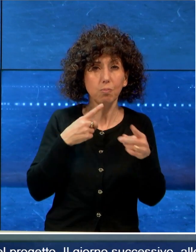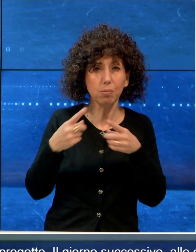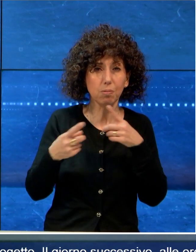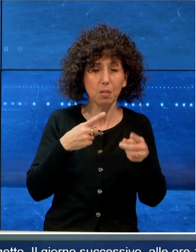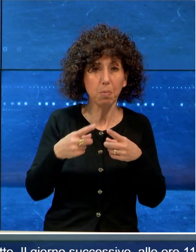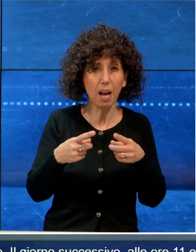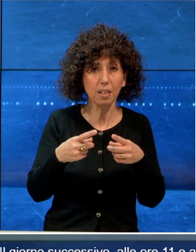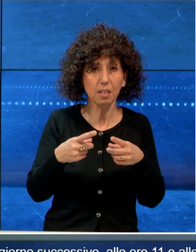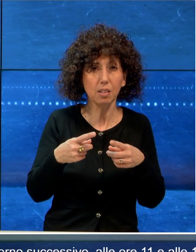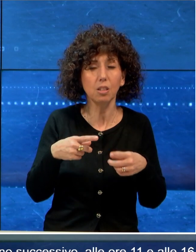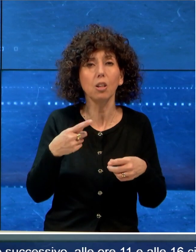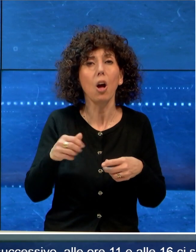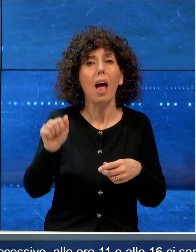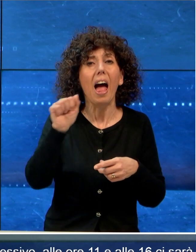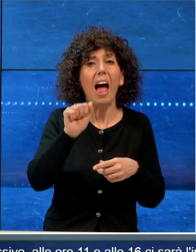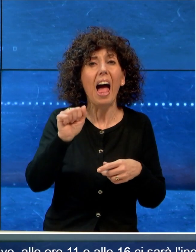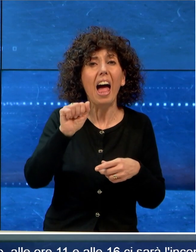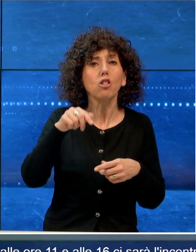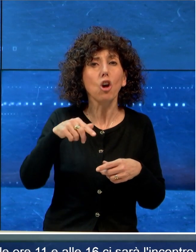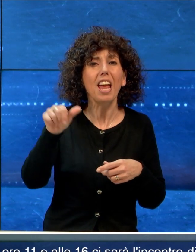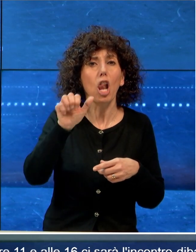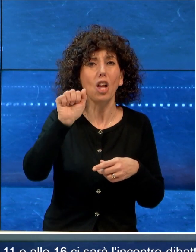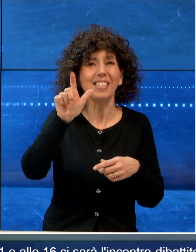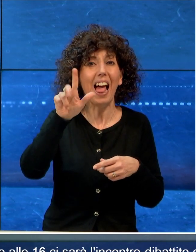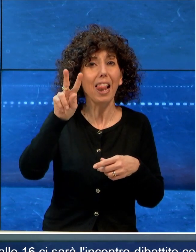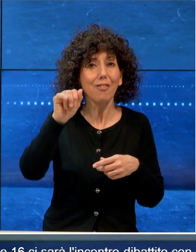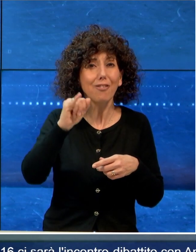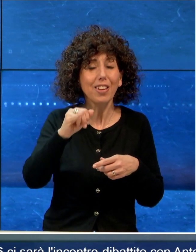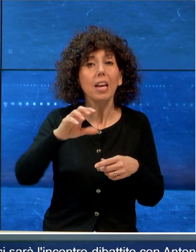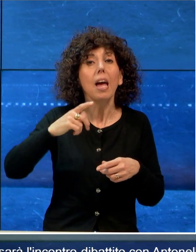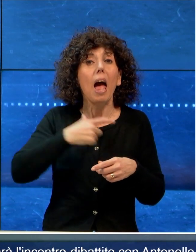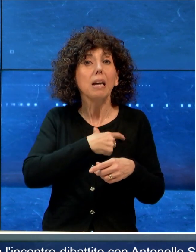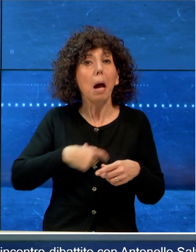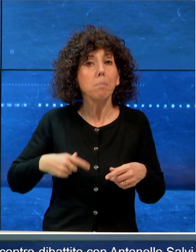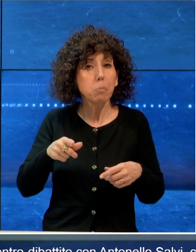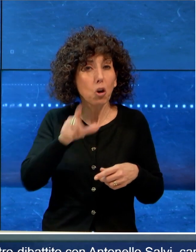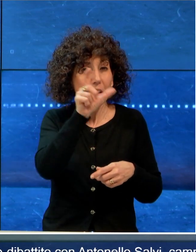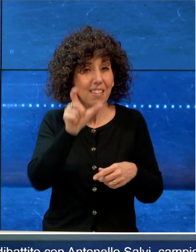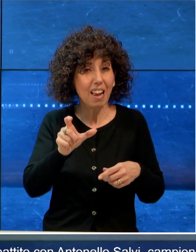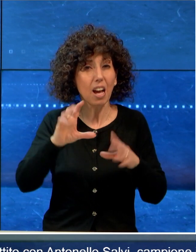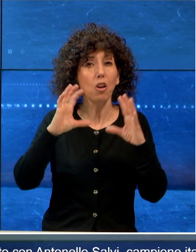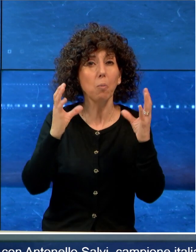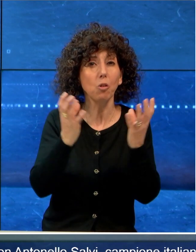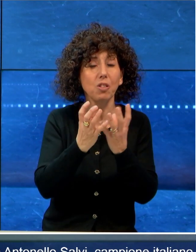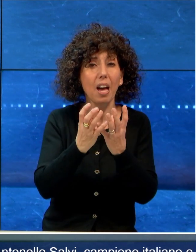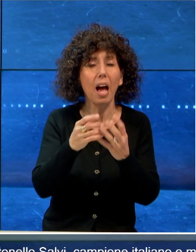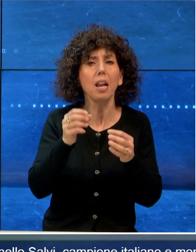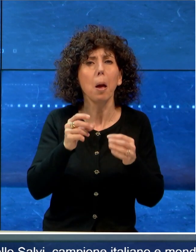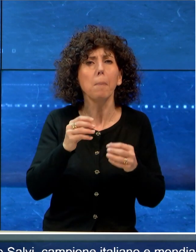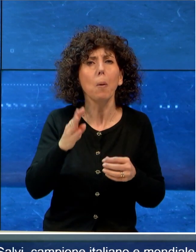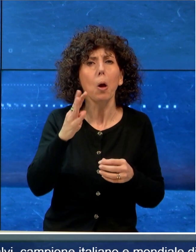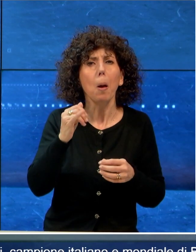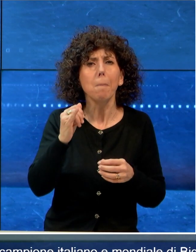con Antonello Salvi, campione italiano e mondiale di Big